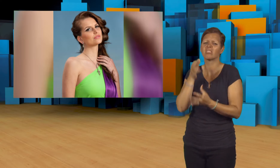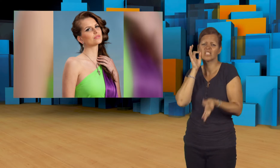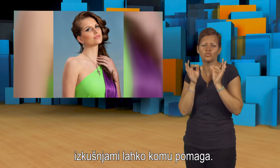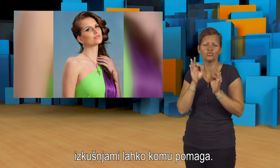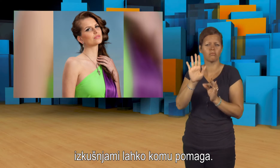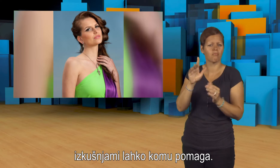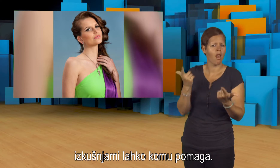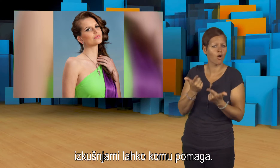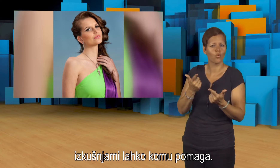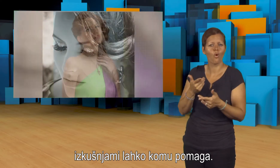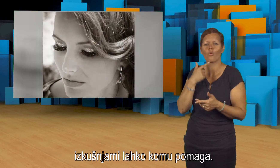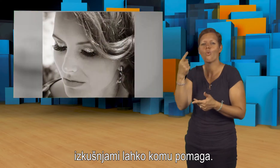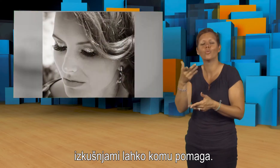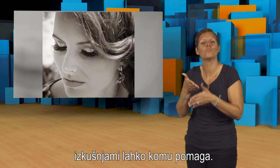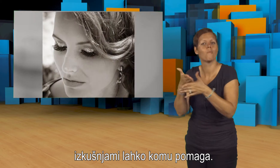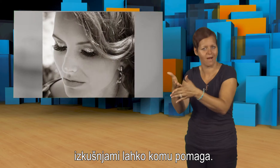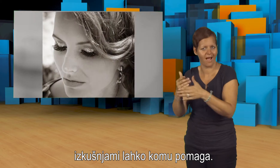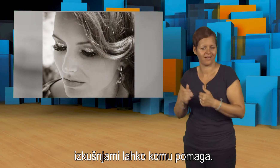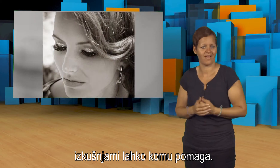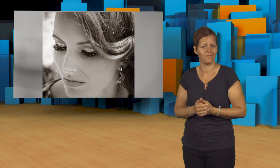izkušnjami lahko komu pomaga.